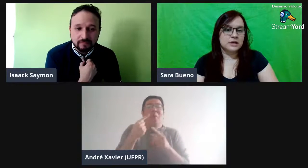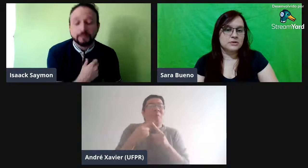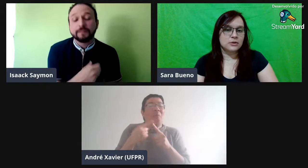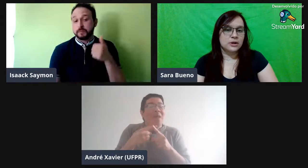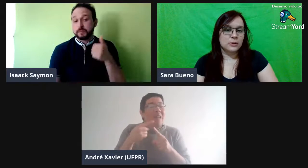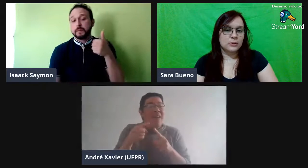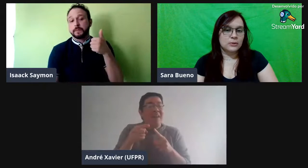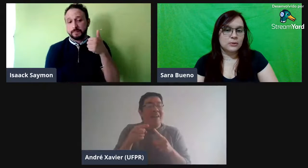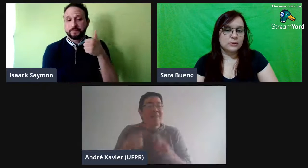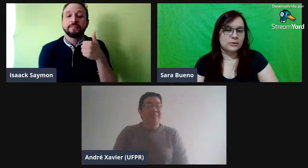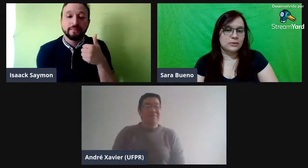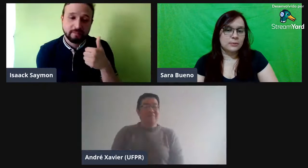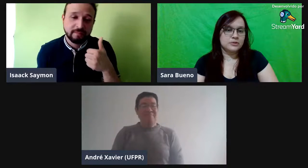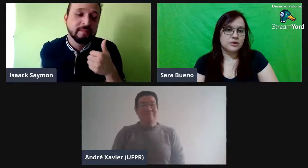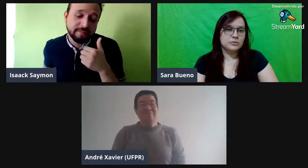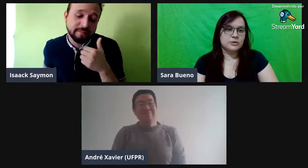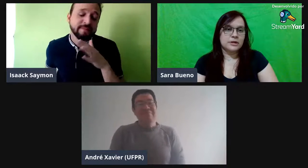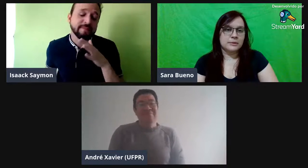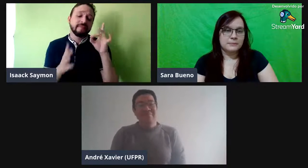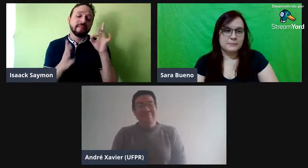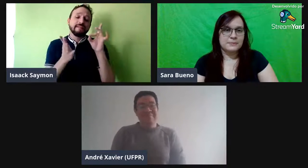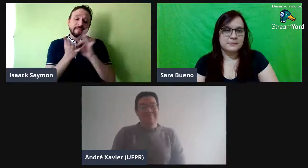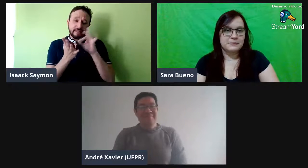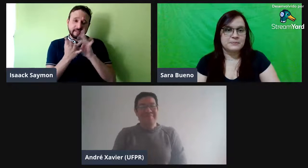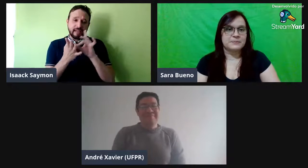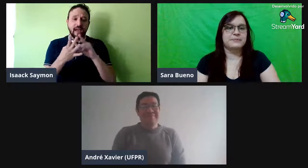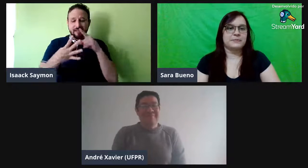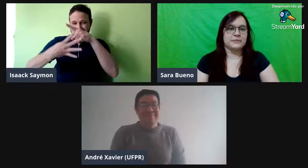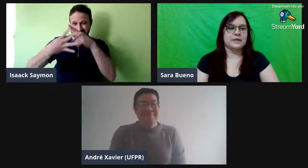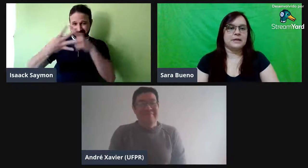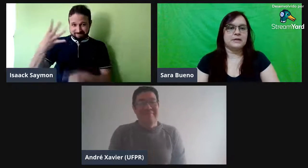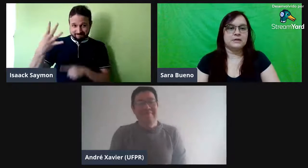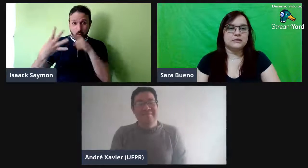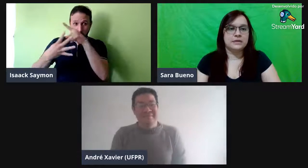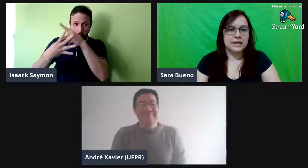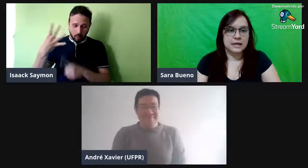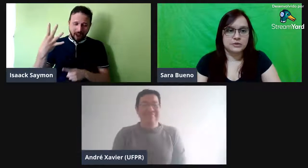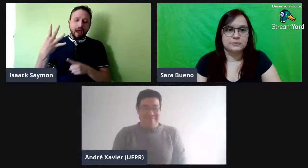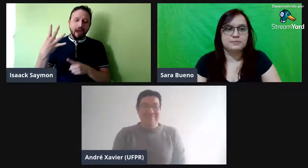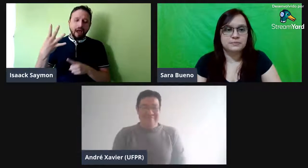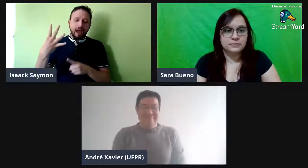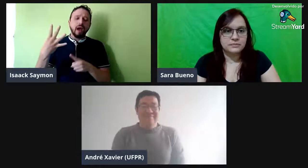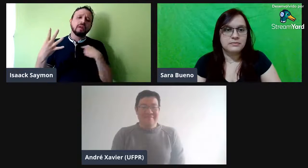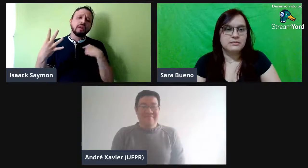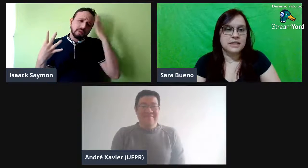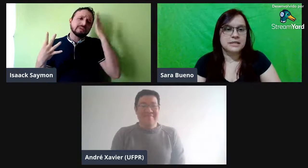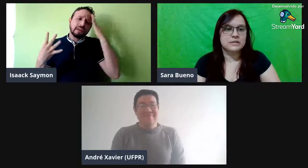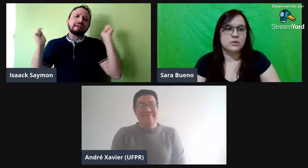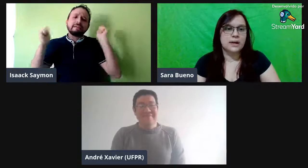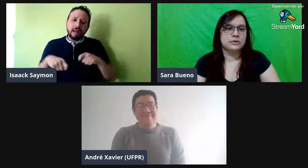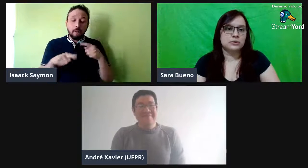escolheu a prosódia, por que? Então, na verdade, esses quatro,